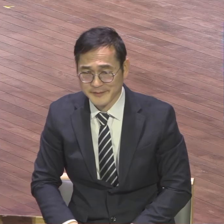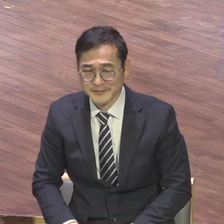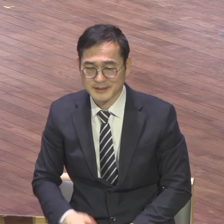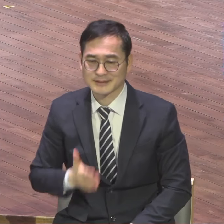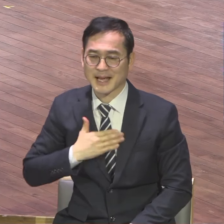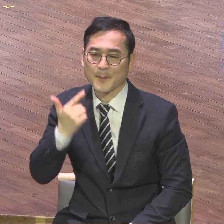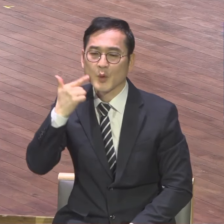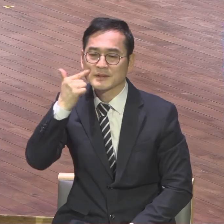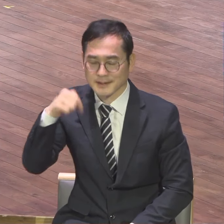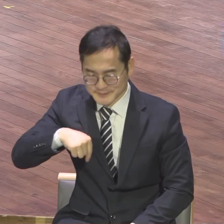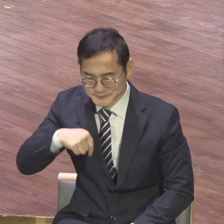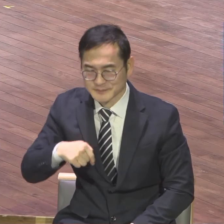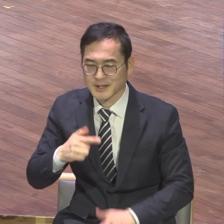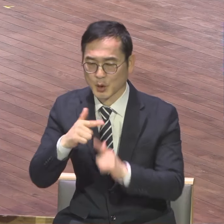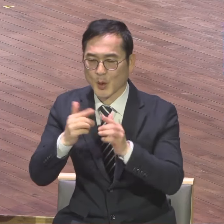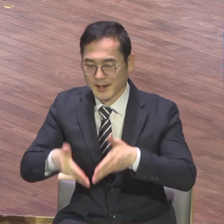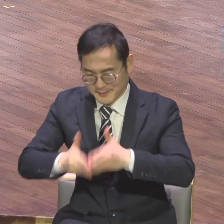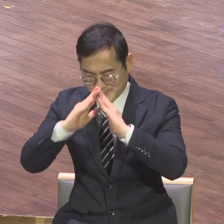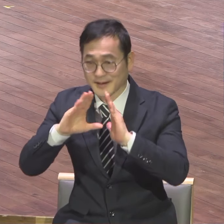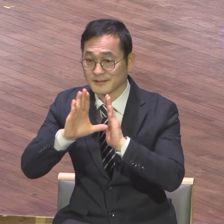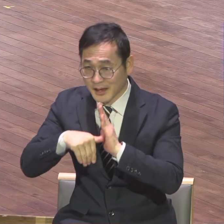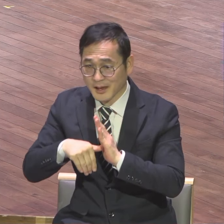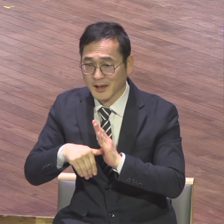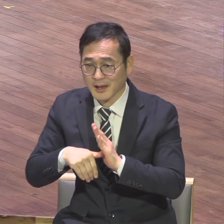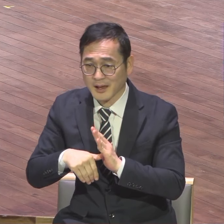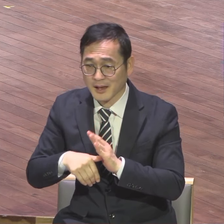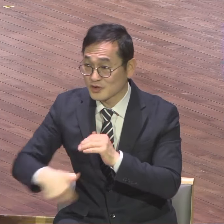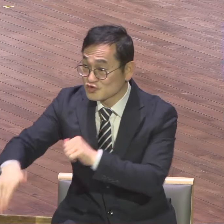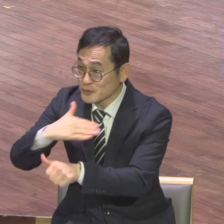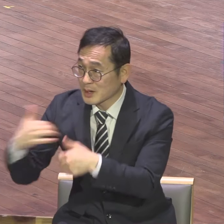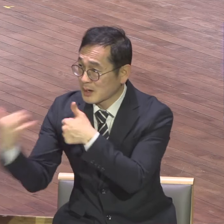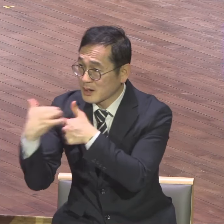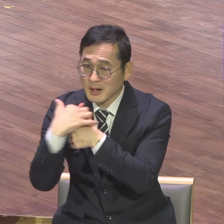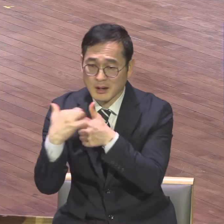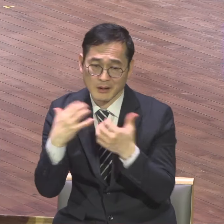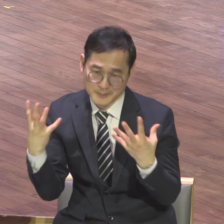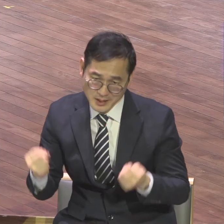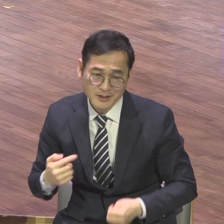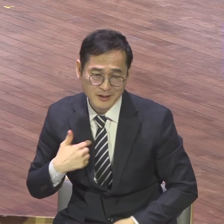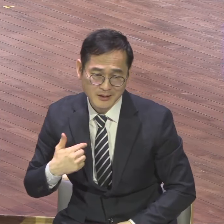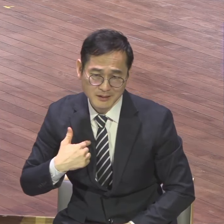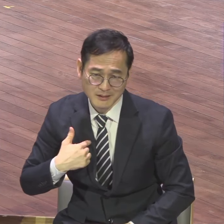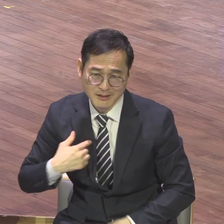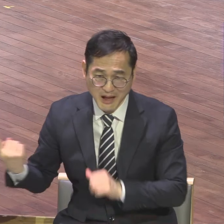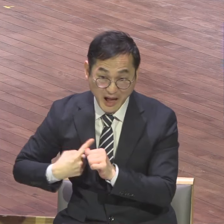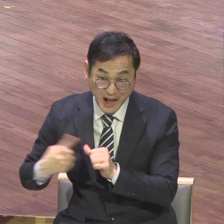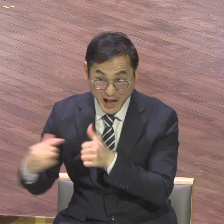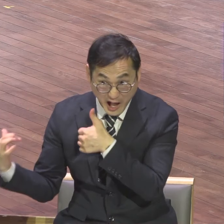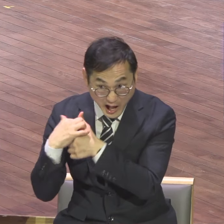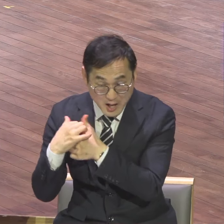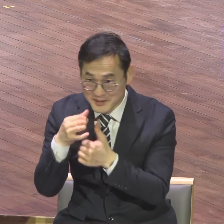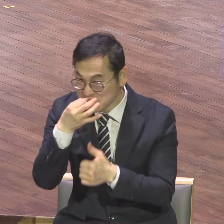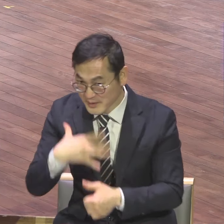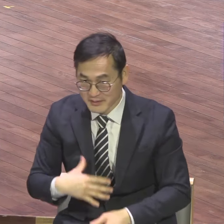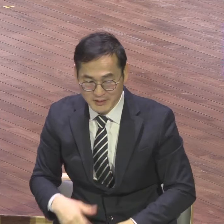어떤 일을 얼마나 많이 당했는지 여러분 상상도 못해 온갖 소리 다 해요